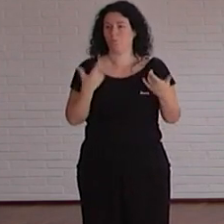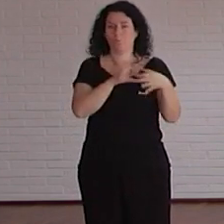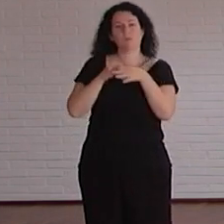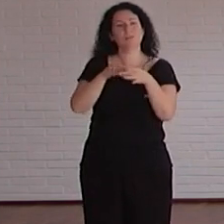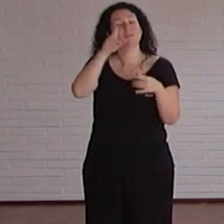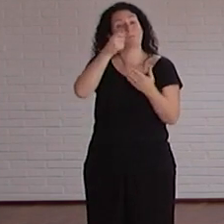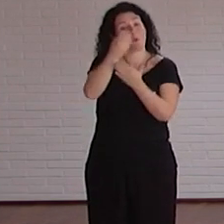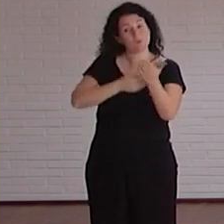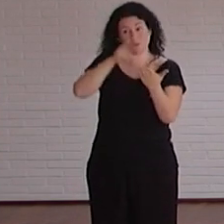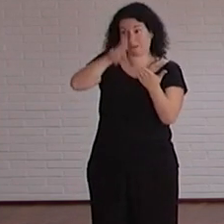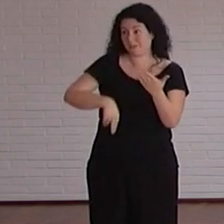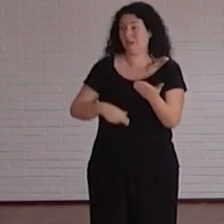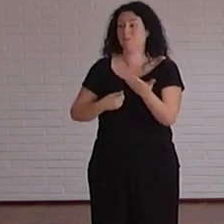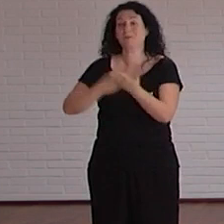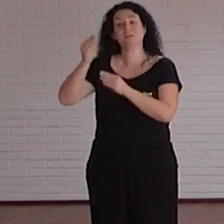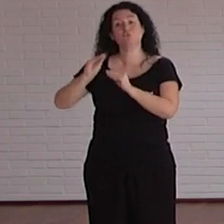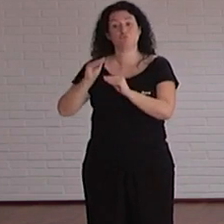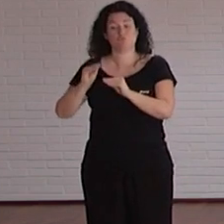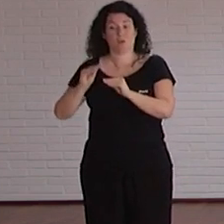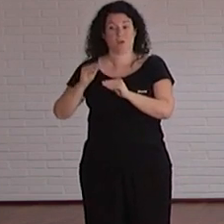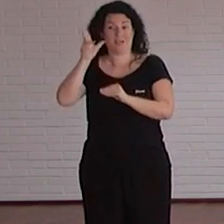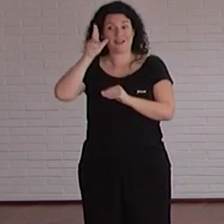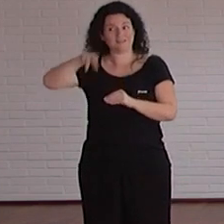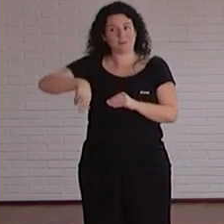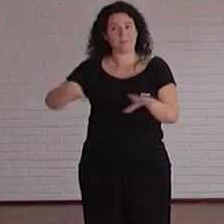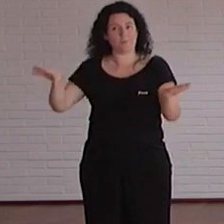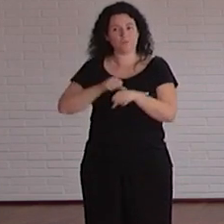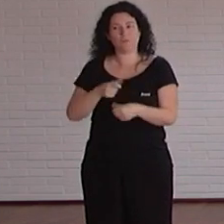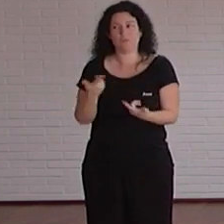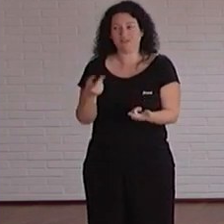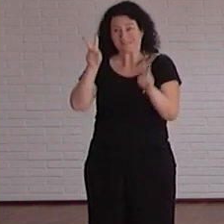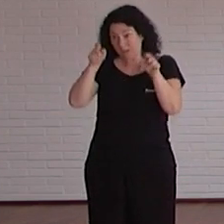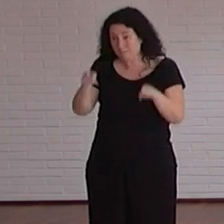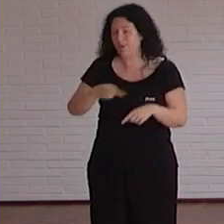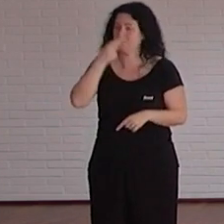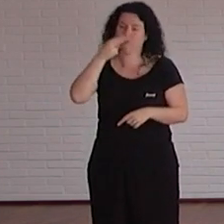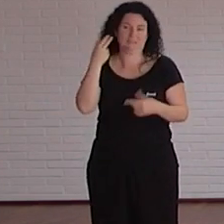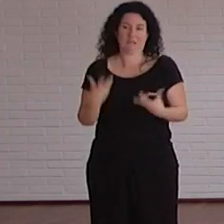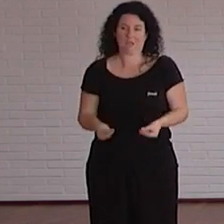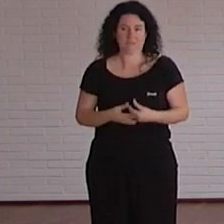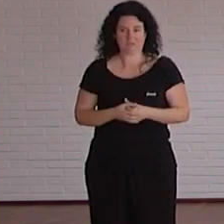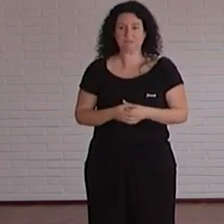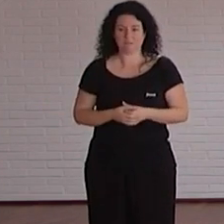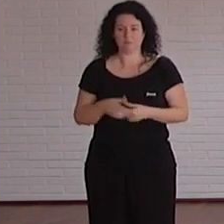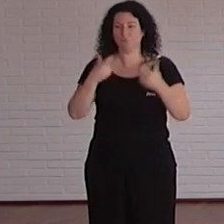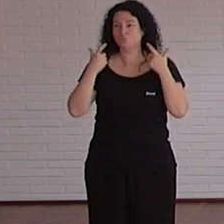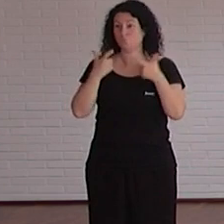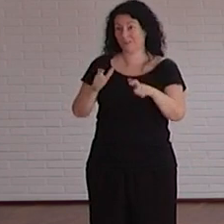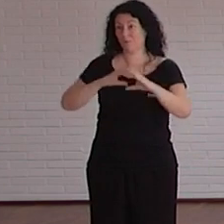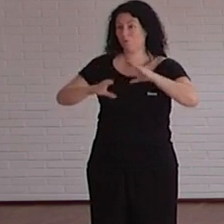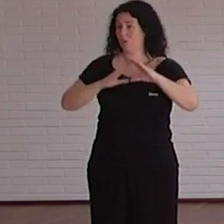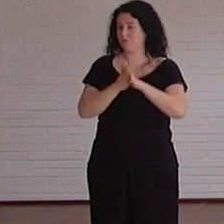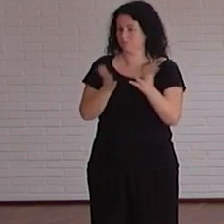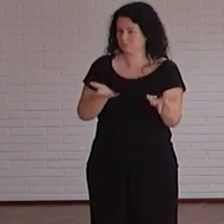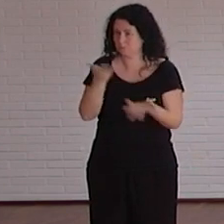asociación de la prensa de la provincia de Alicante son temas que interesan mucho y que nosotros desde la unidad de comunicación estamos fomentando